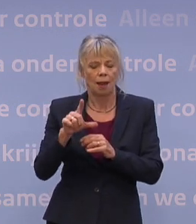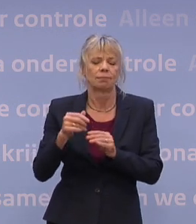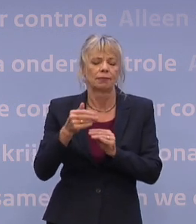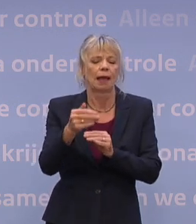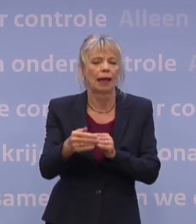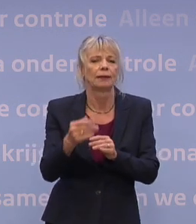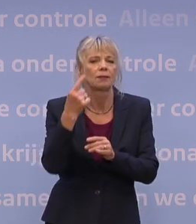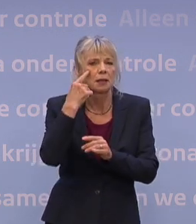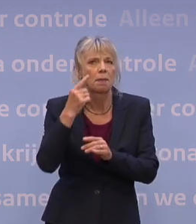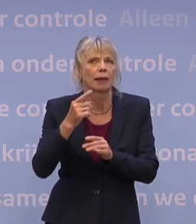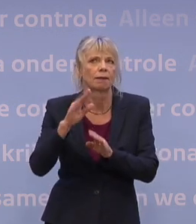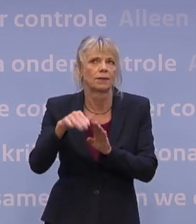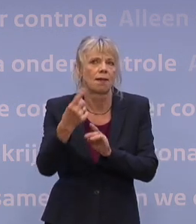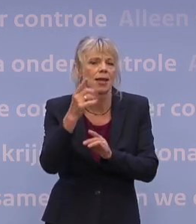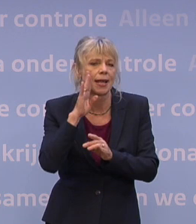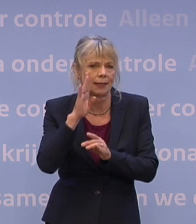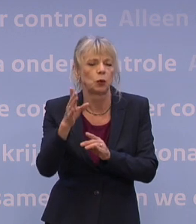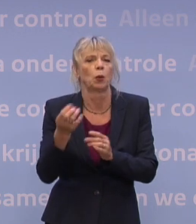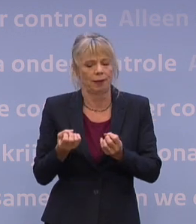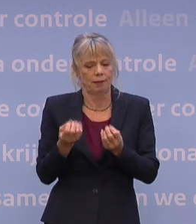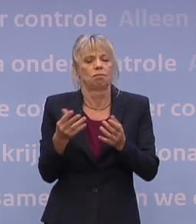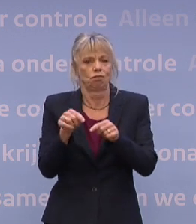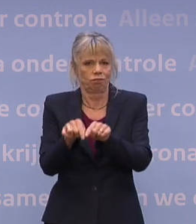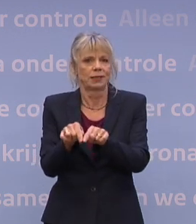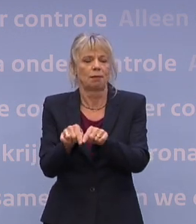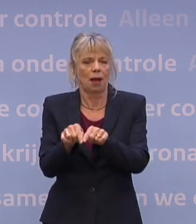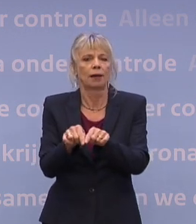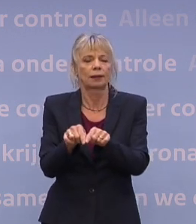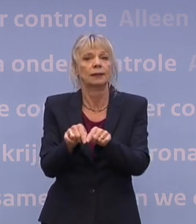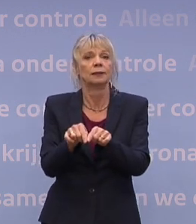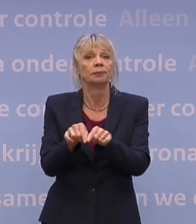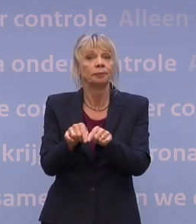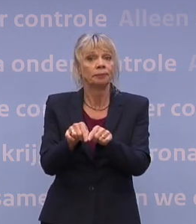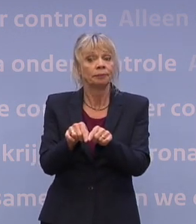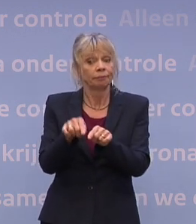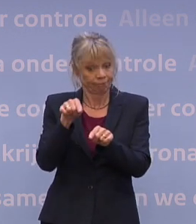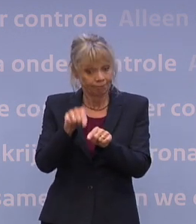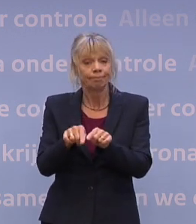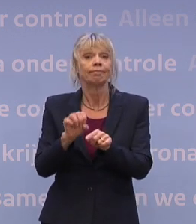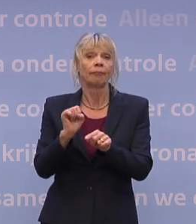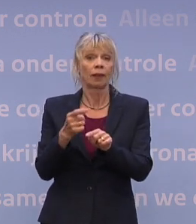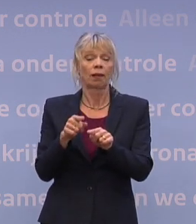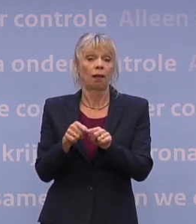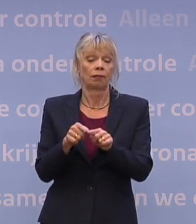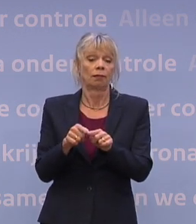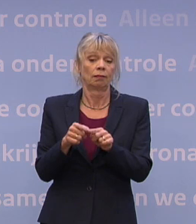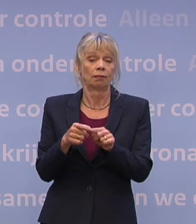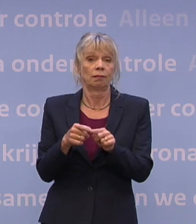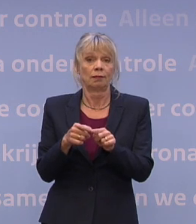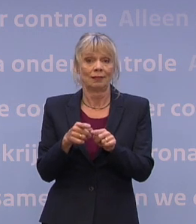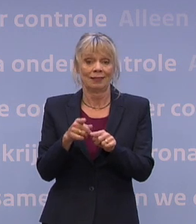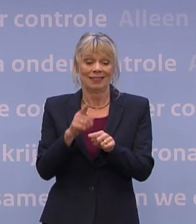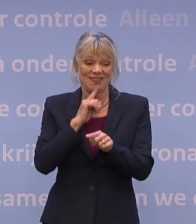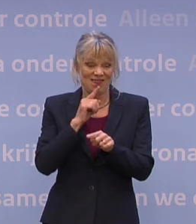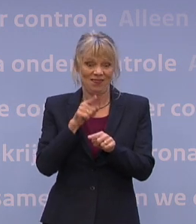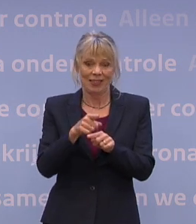vanaf 1 juli eigenlijk, 30 juni, 1 juli. En daar kun je altijd via degene die jouw vaccinatie heeft gezet, die kan